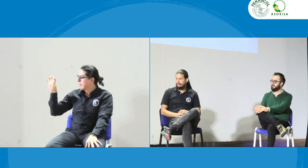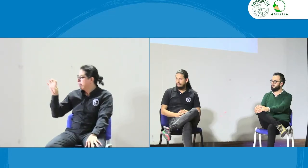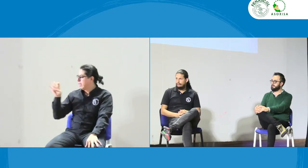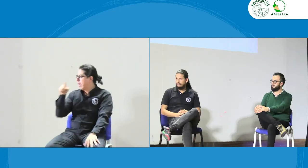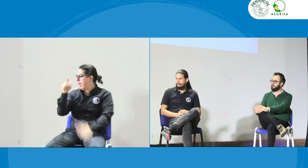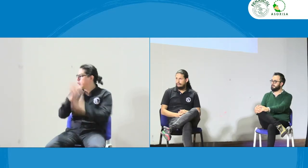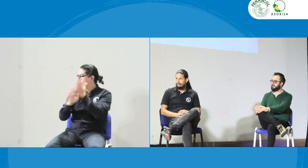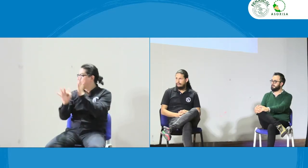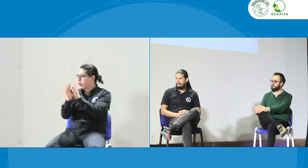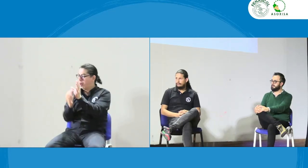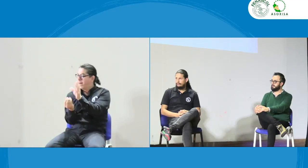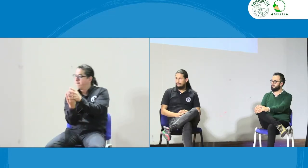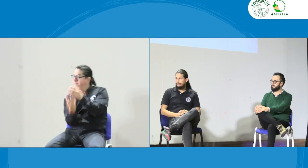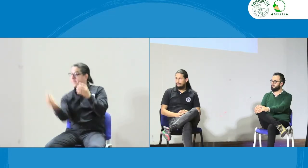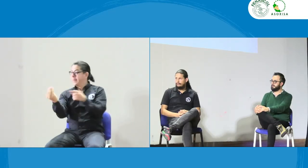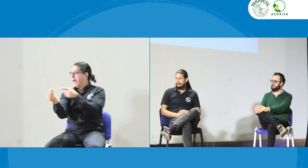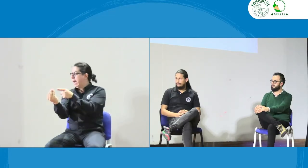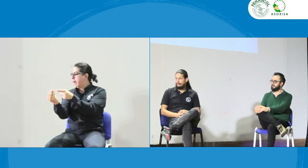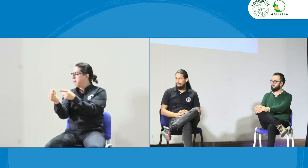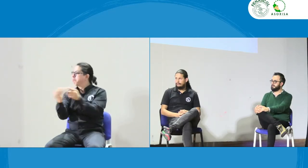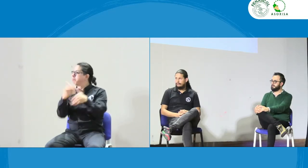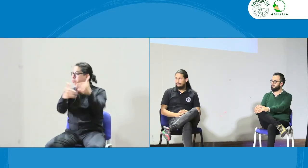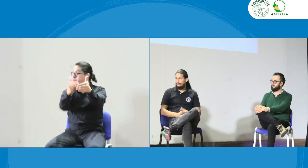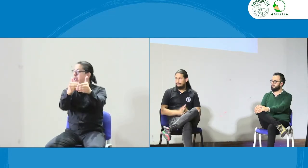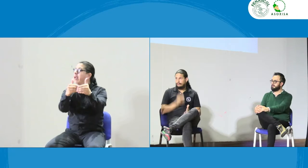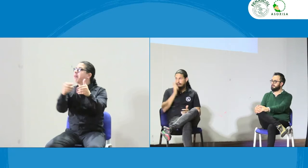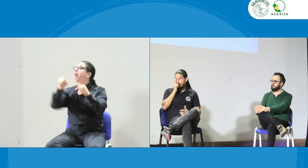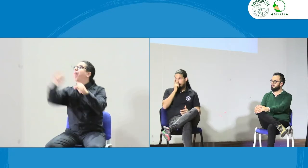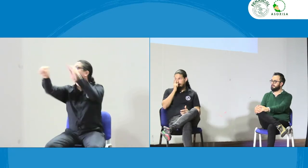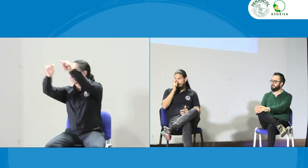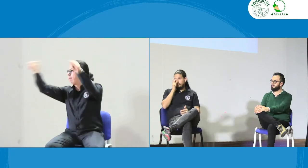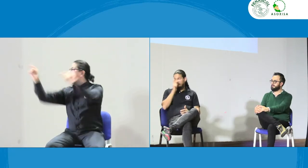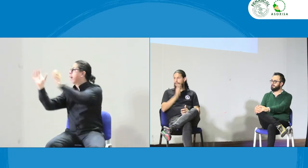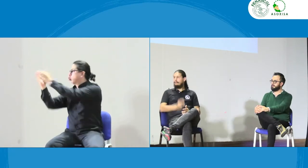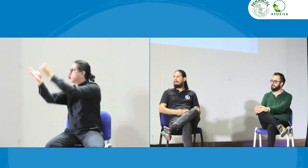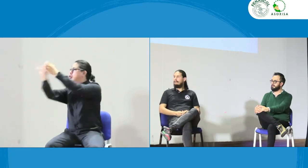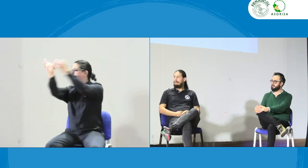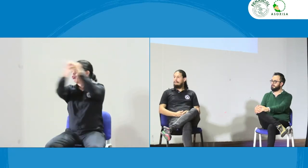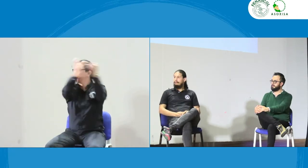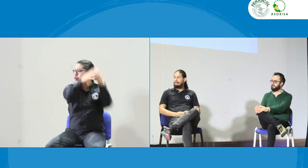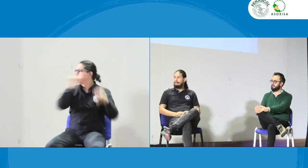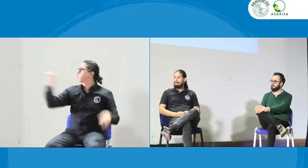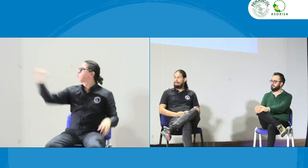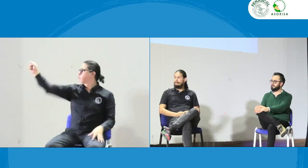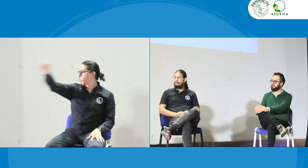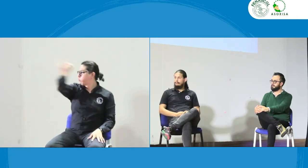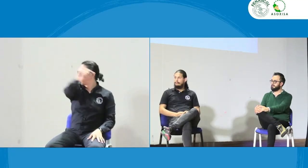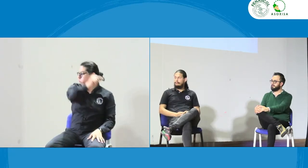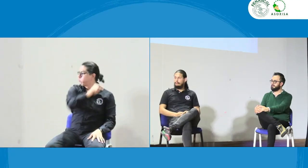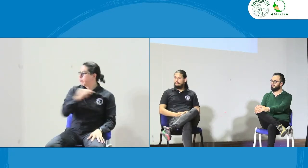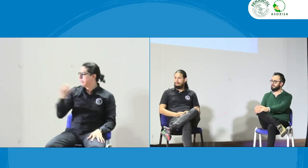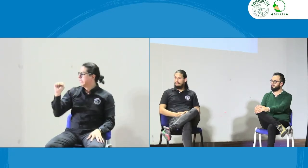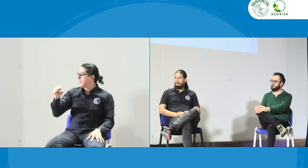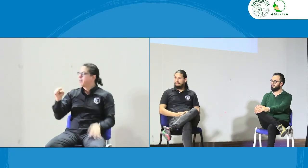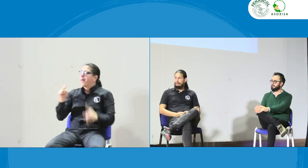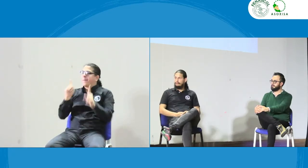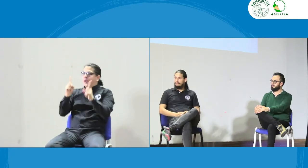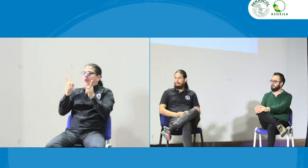más o menos para esa fecha Azortol creó el comité de interpretación y algunas asociaciones siguieron